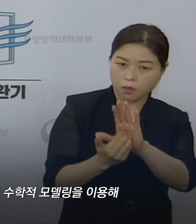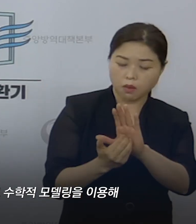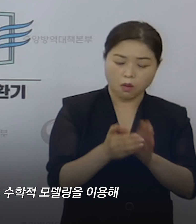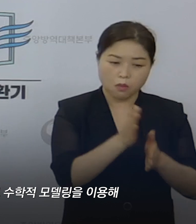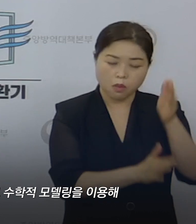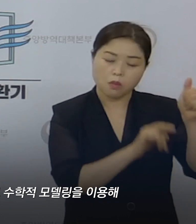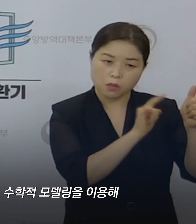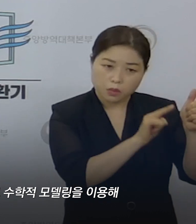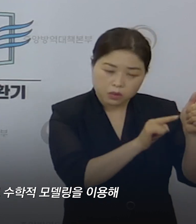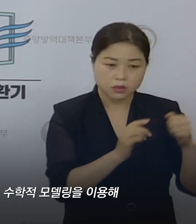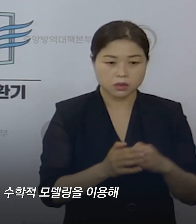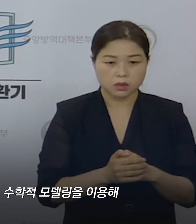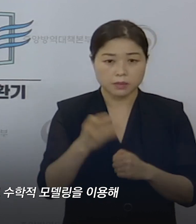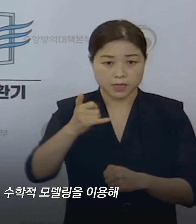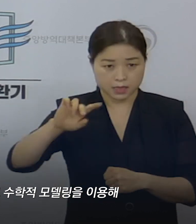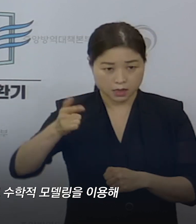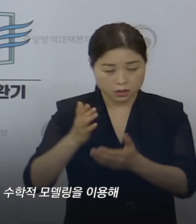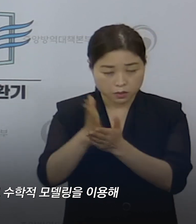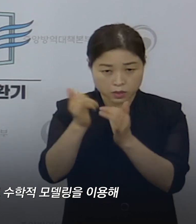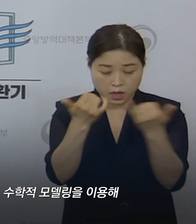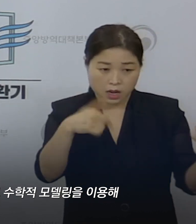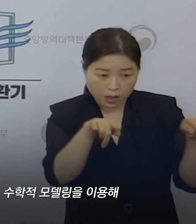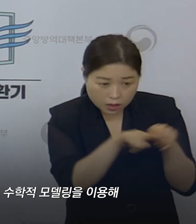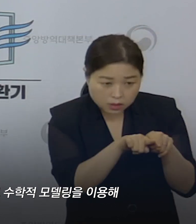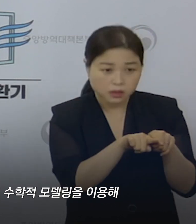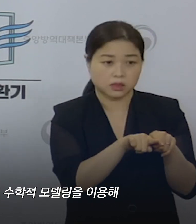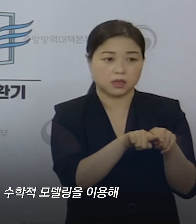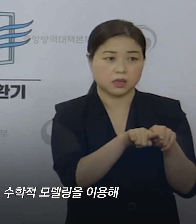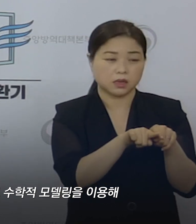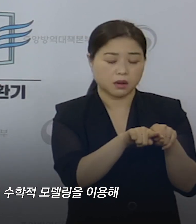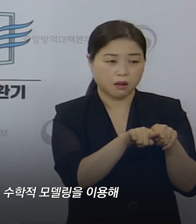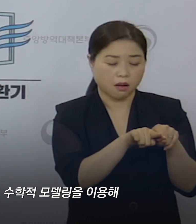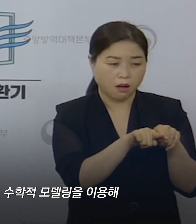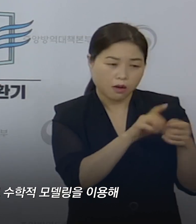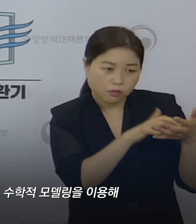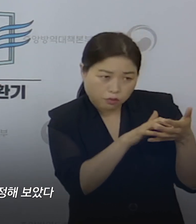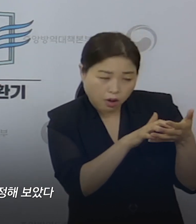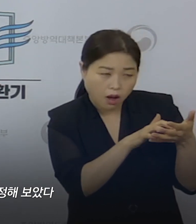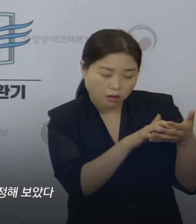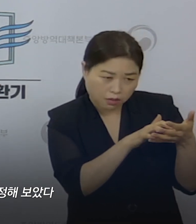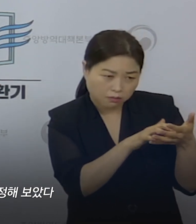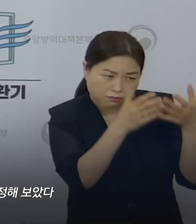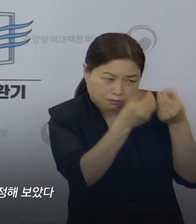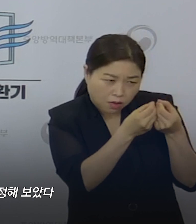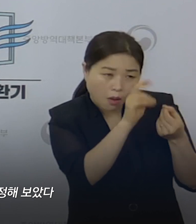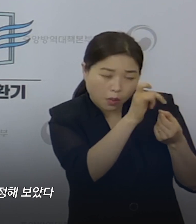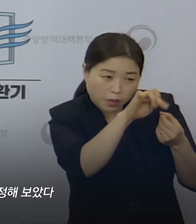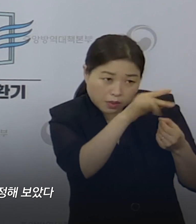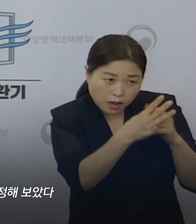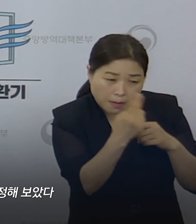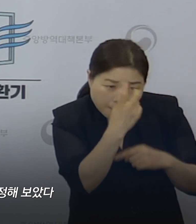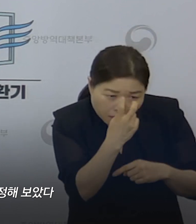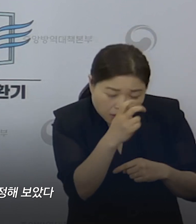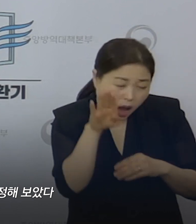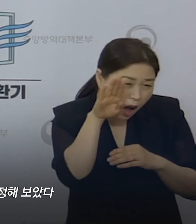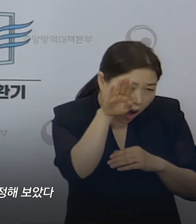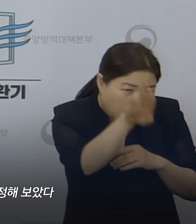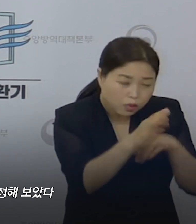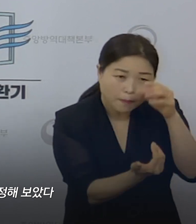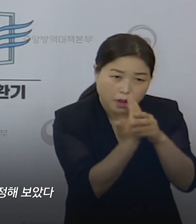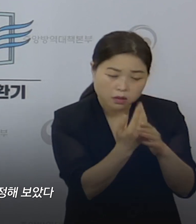민간 전문가와 합동으로 수학적 모델링을 이용하여 향후의 발생에 대한 전망을 추정을